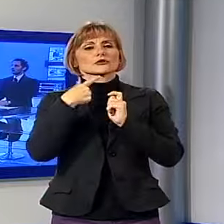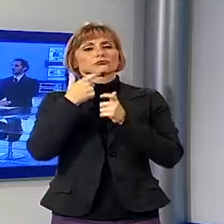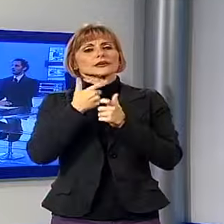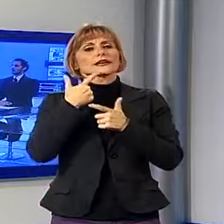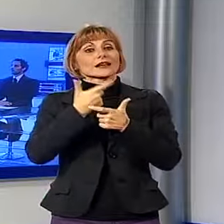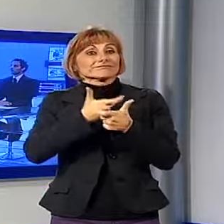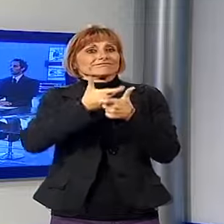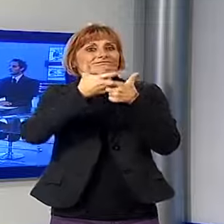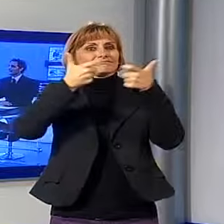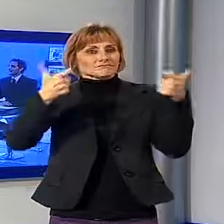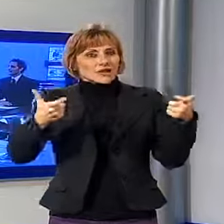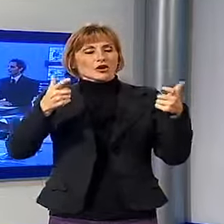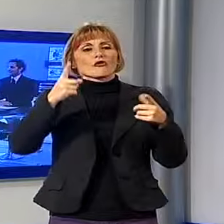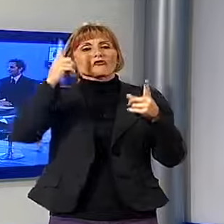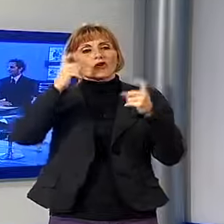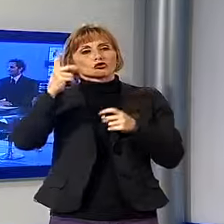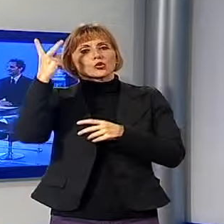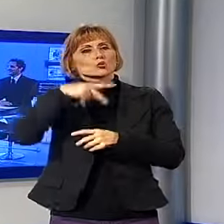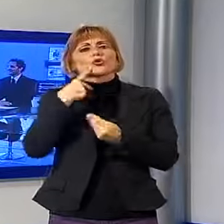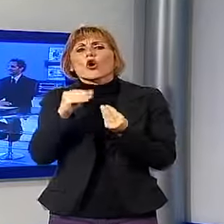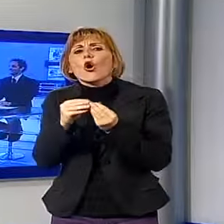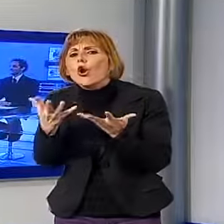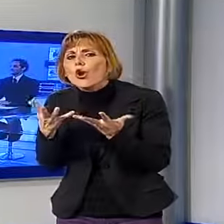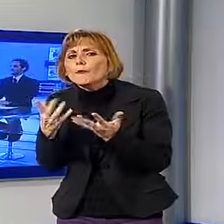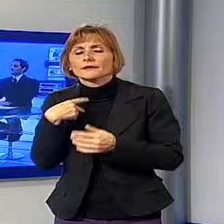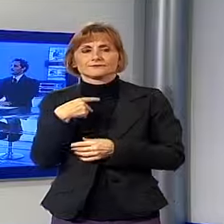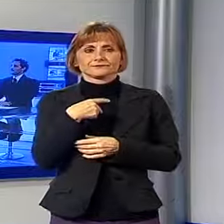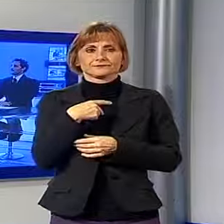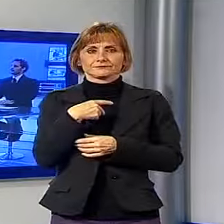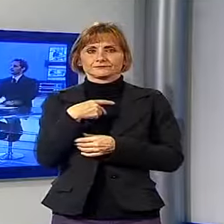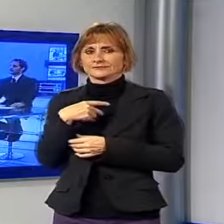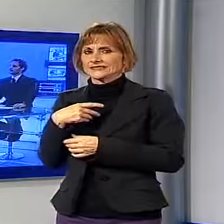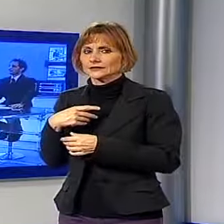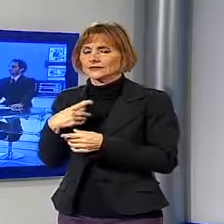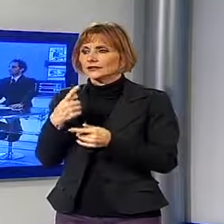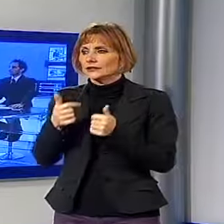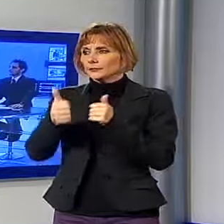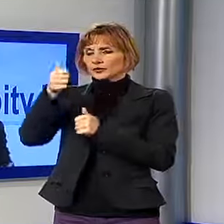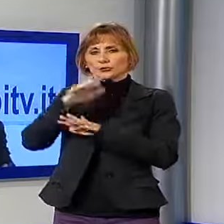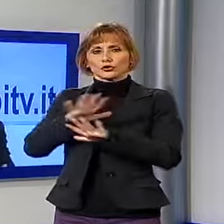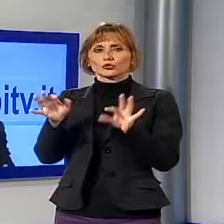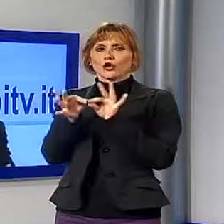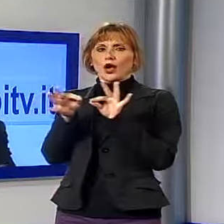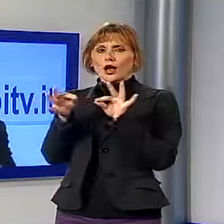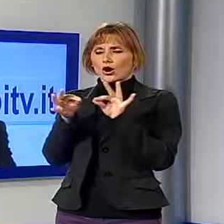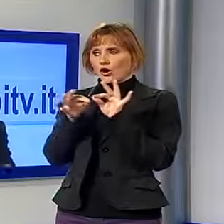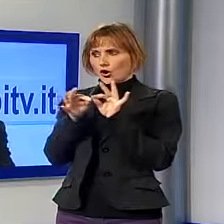Fotolux. In che maniera? Beh, innanzitutto questo accordo sancisce già una cosa che